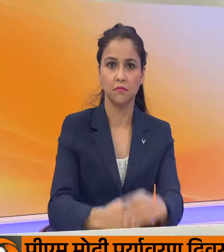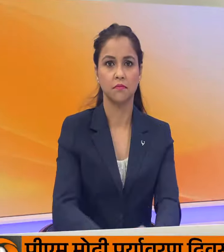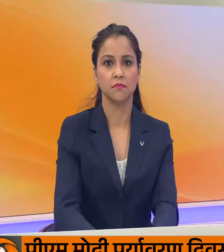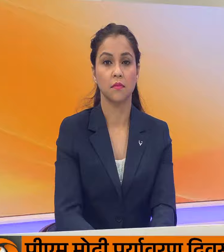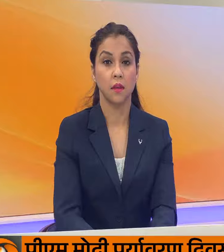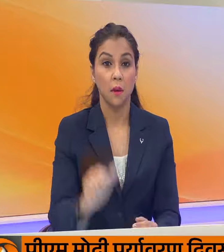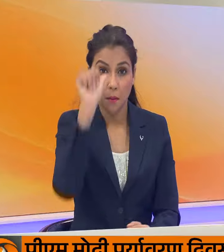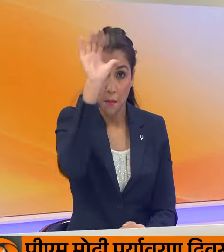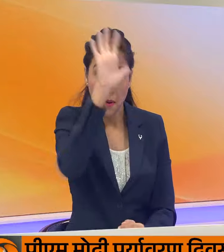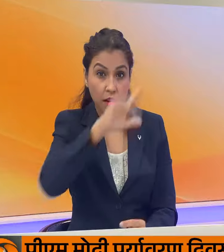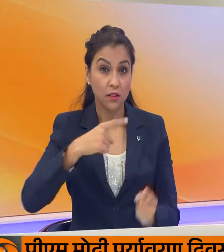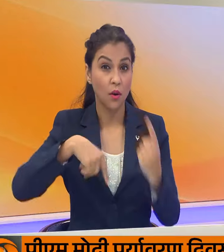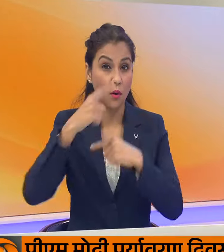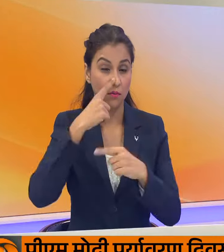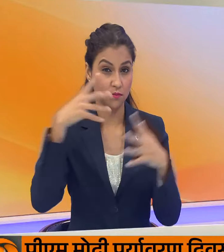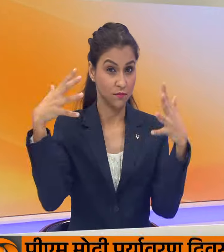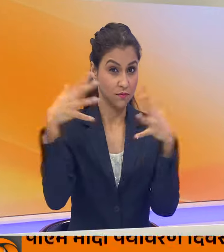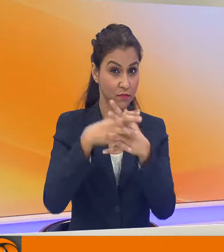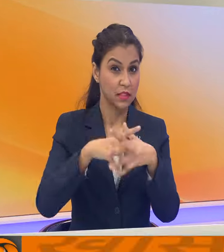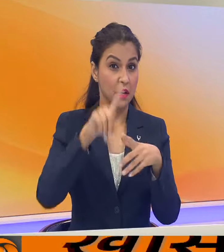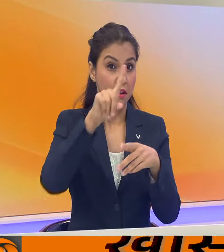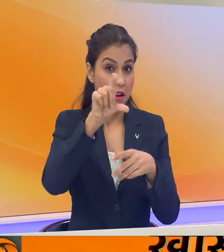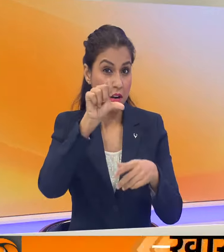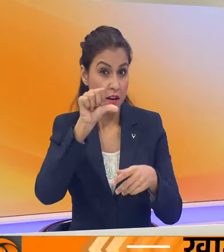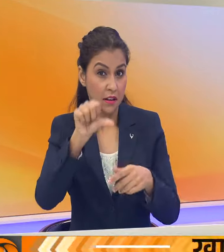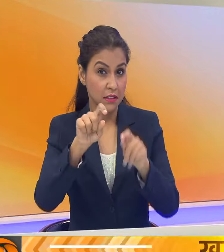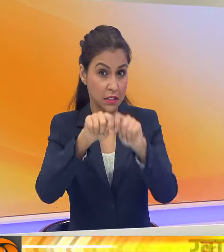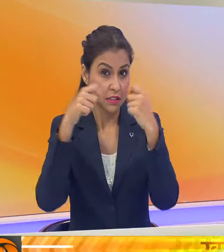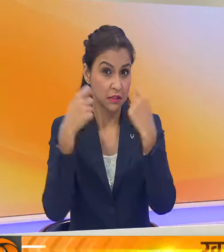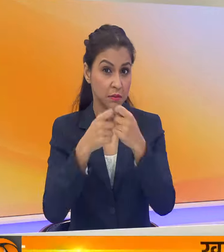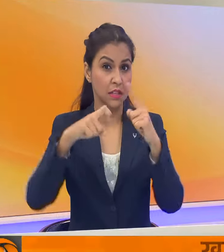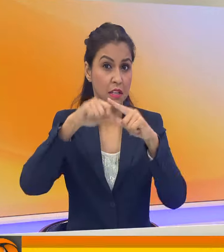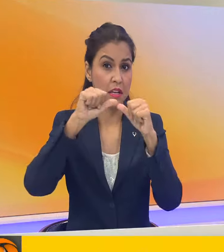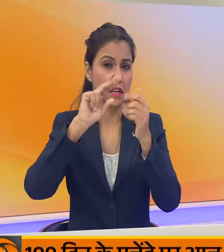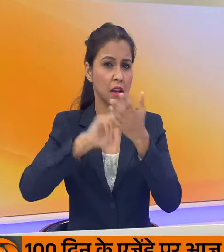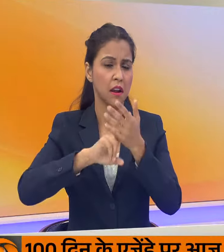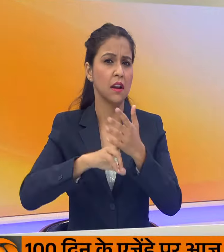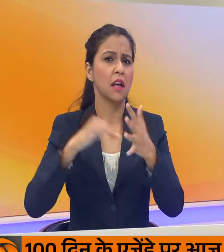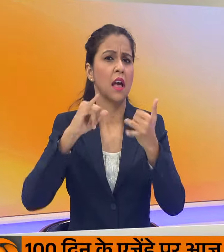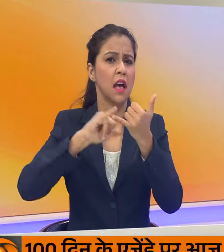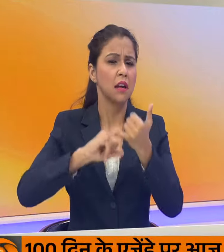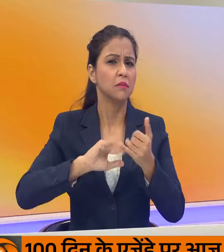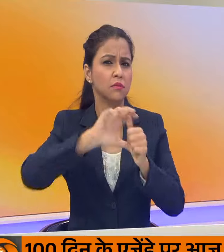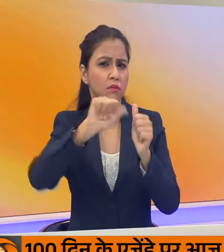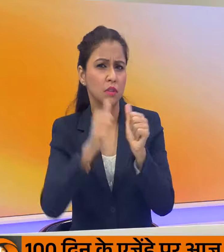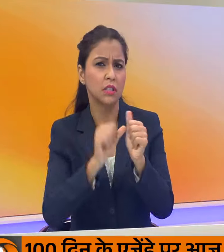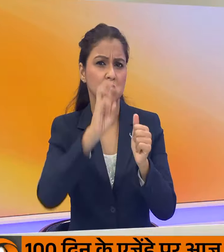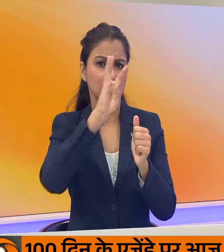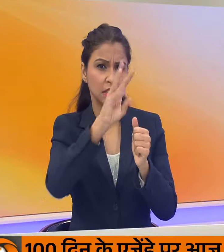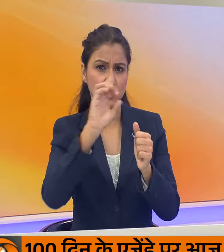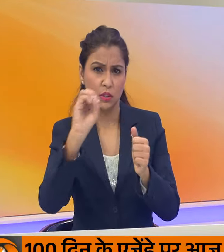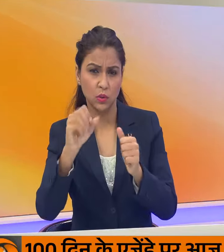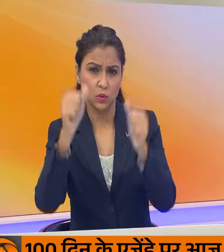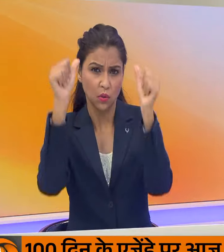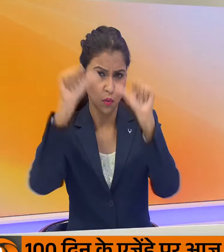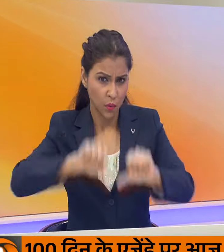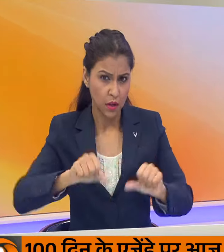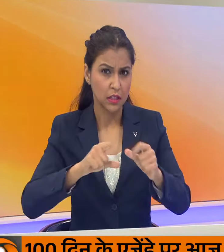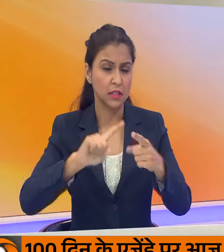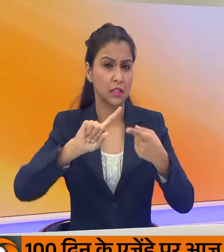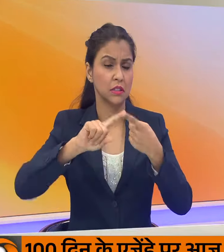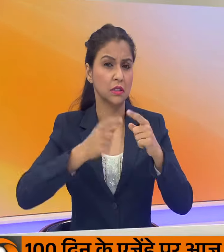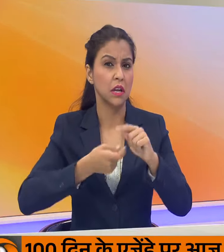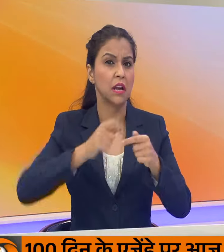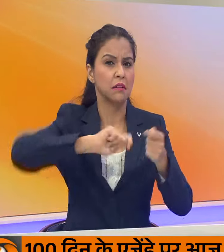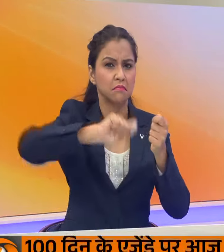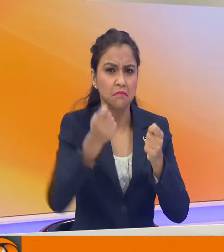भारत की लड़कियों की अंडर 19 टीम ने कैंडी में मेजबान श्रिलंका को फाइनल में तीन शून्ने से हरा कर दक्षिन एशियाई युवा टेबल टेनिस